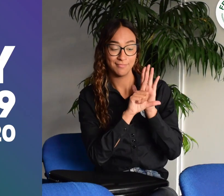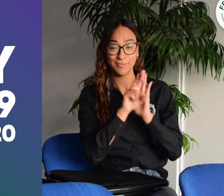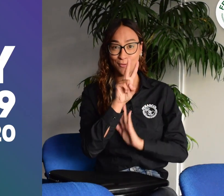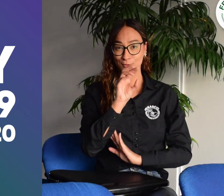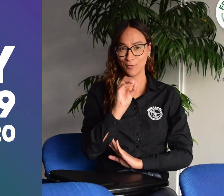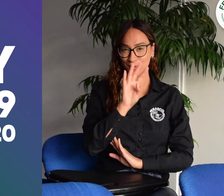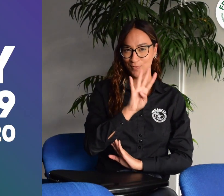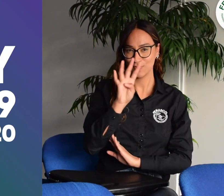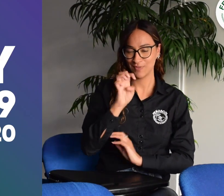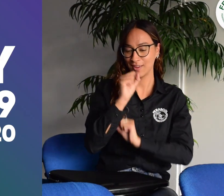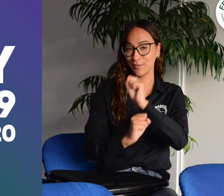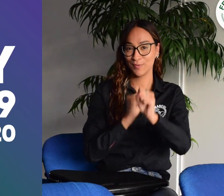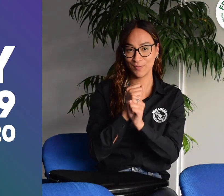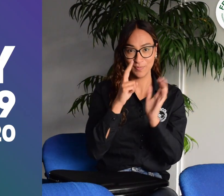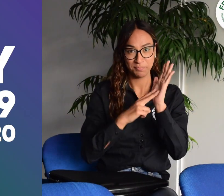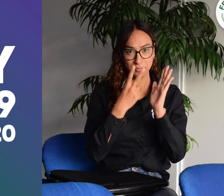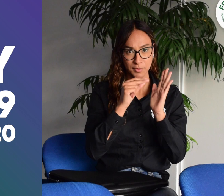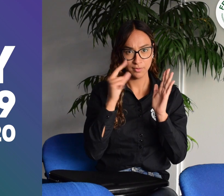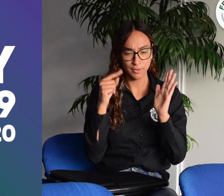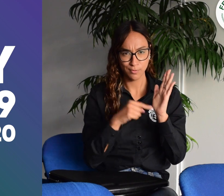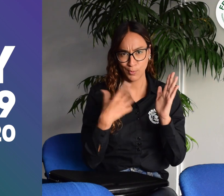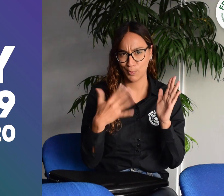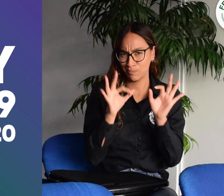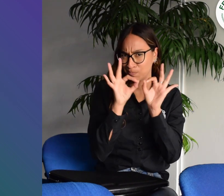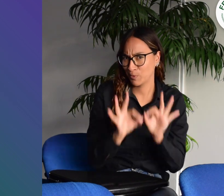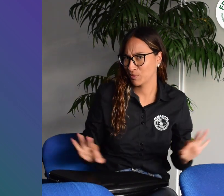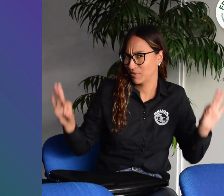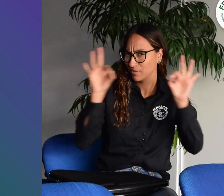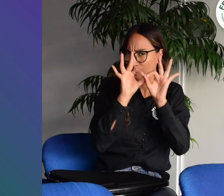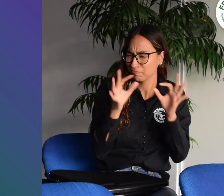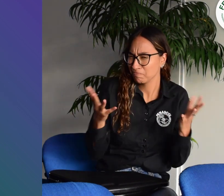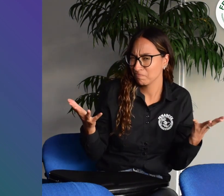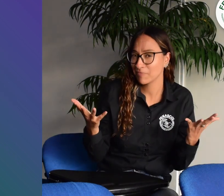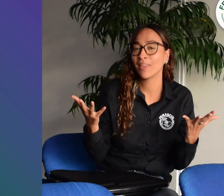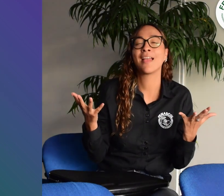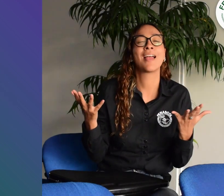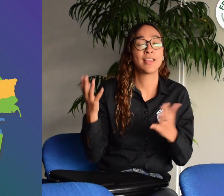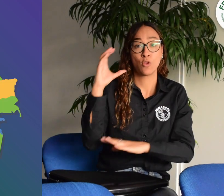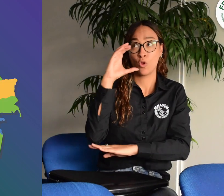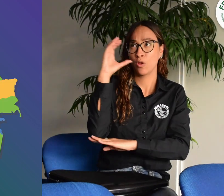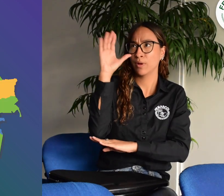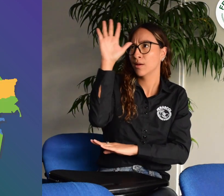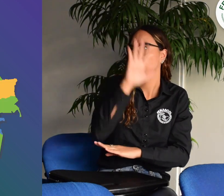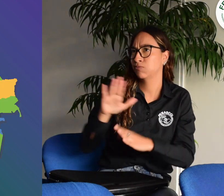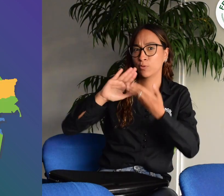Ley 2049 del año 2020. ¿Por qué es una ley de gran importancia? Esta establece la